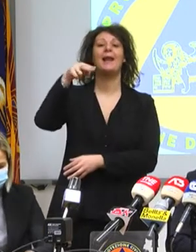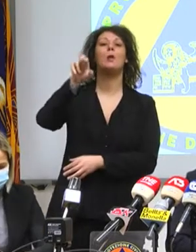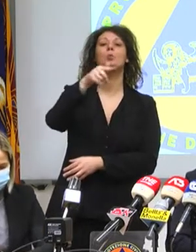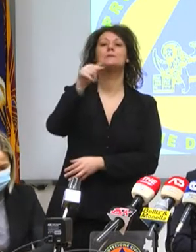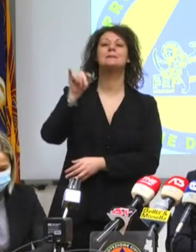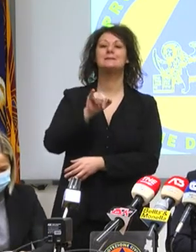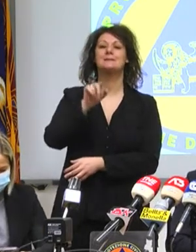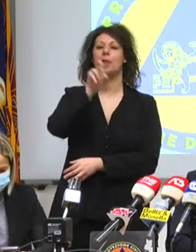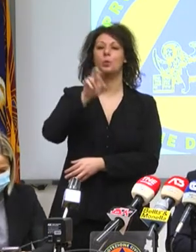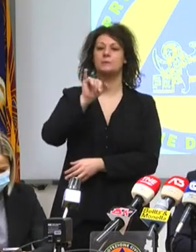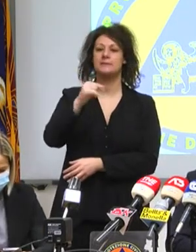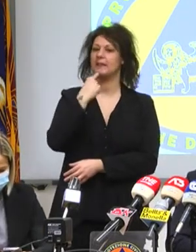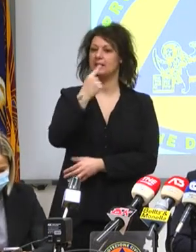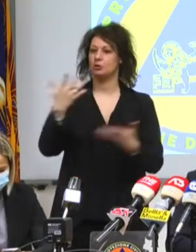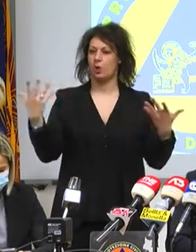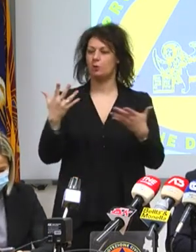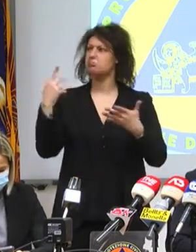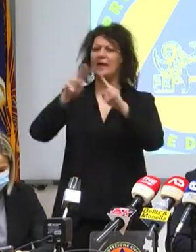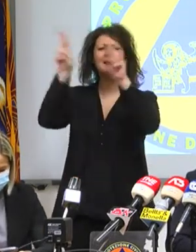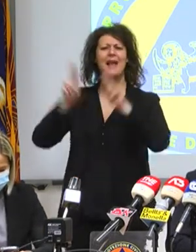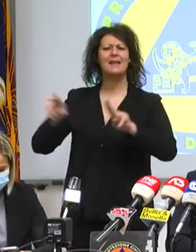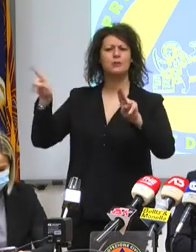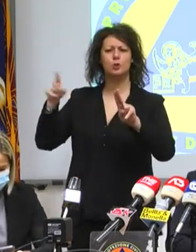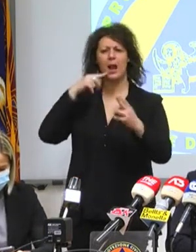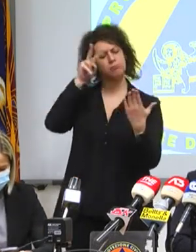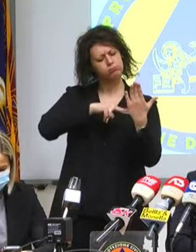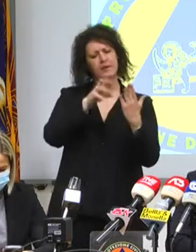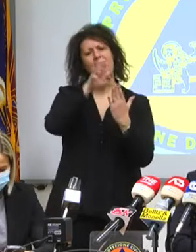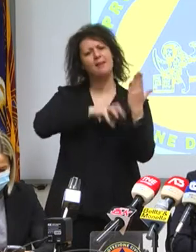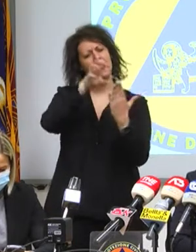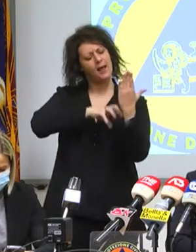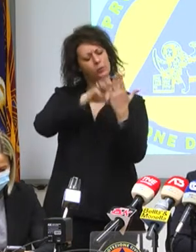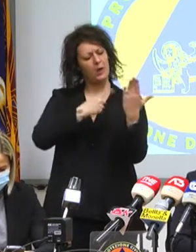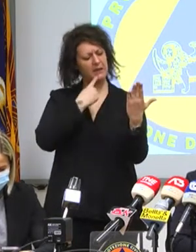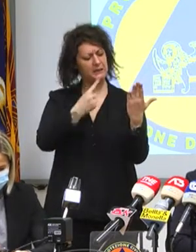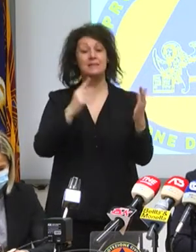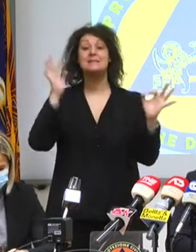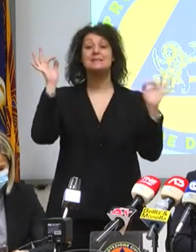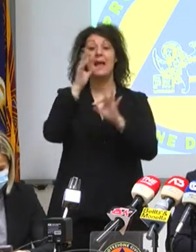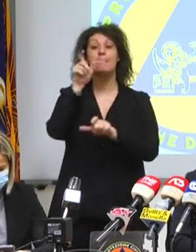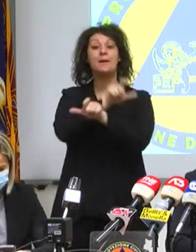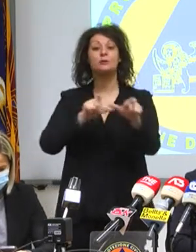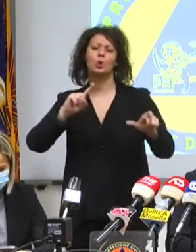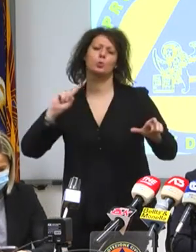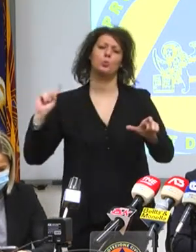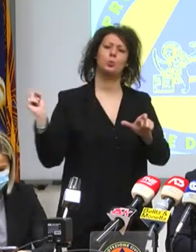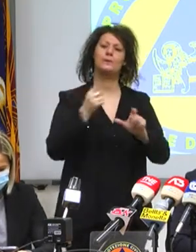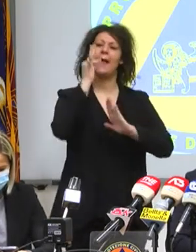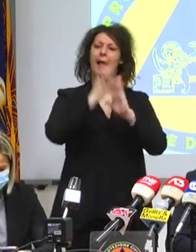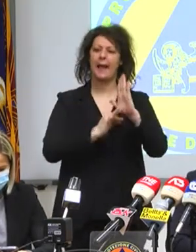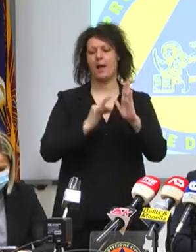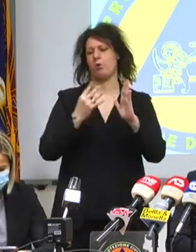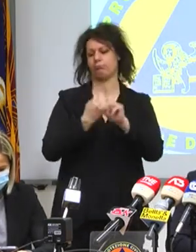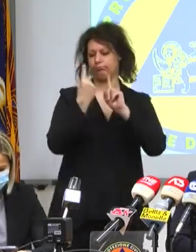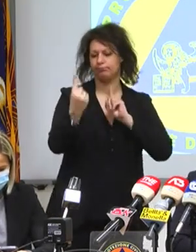La letteratura ormai internazionale dice che se tutti rispettassero queste tre regole, mascherina, distanziamento di almeno un metro e